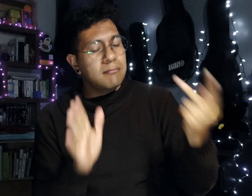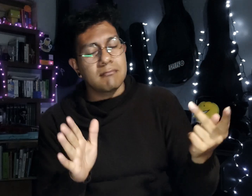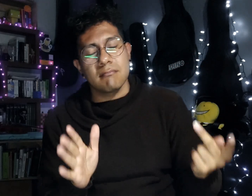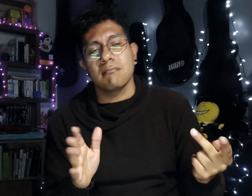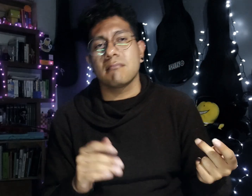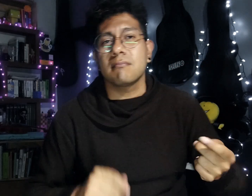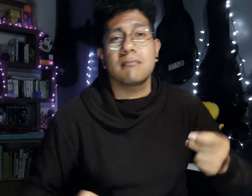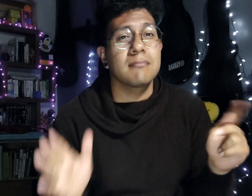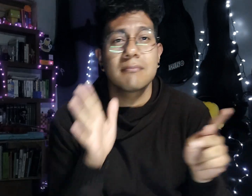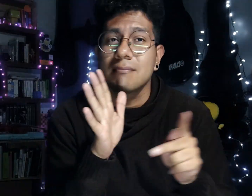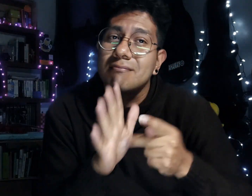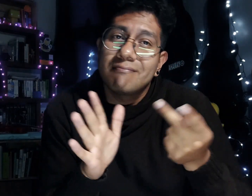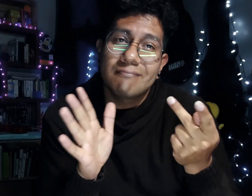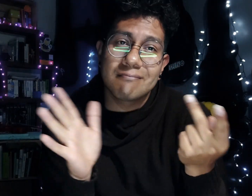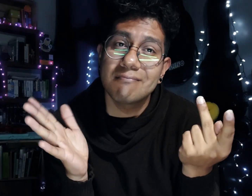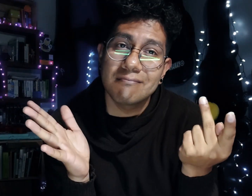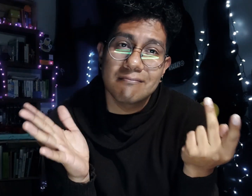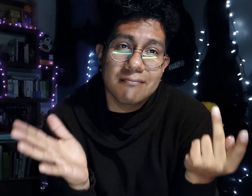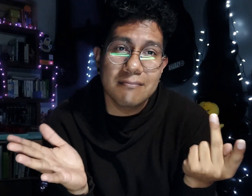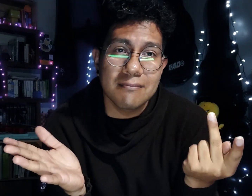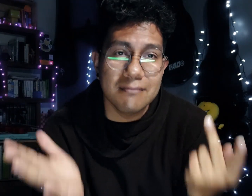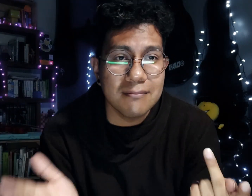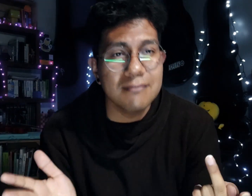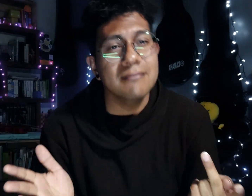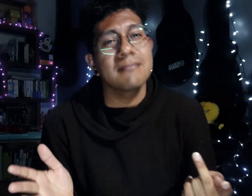Otra vez